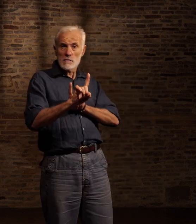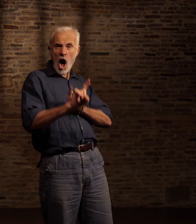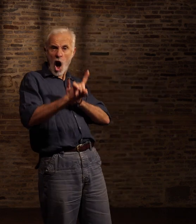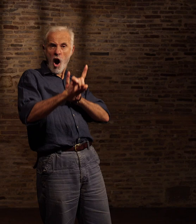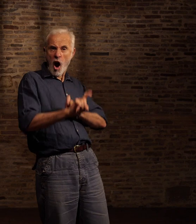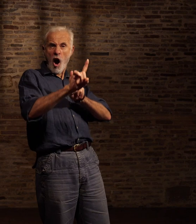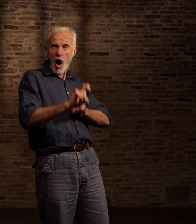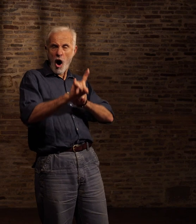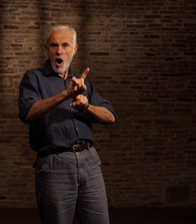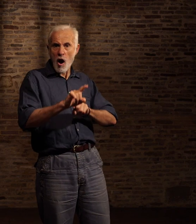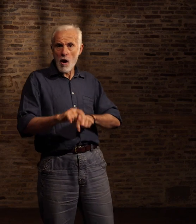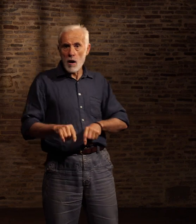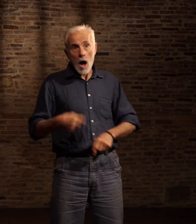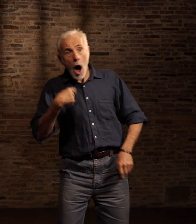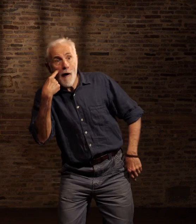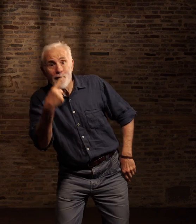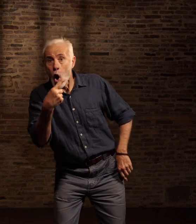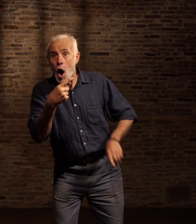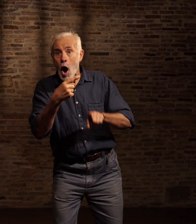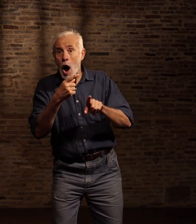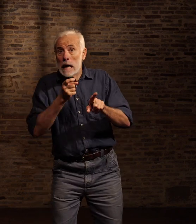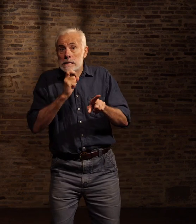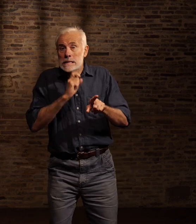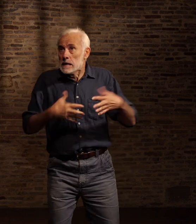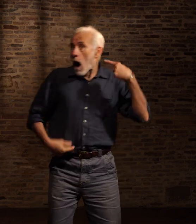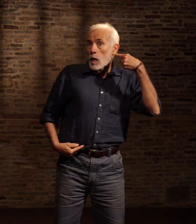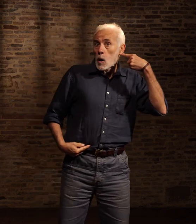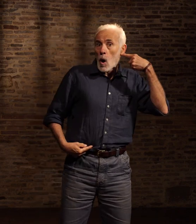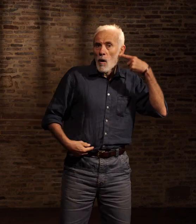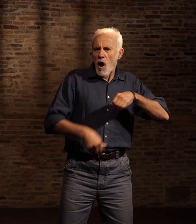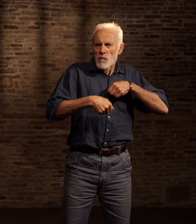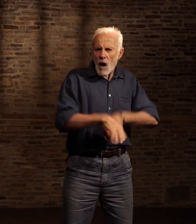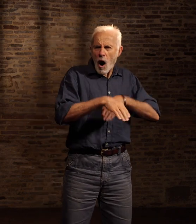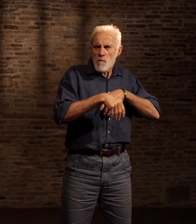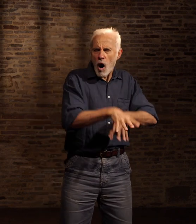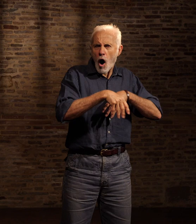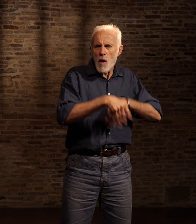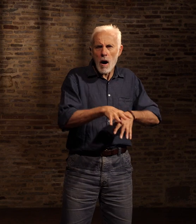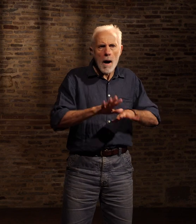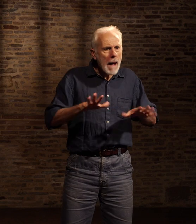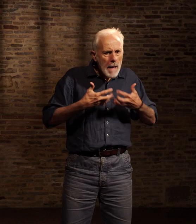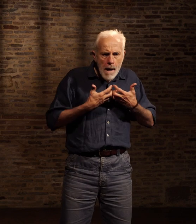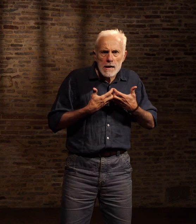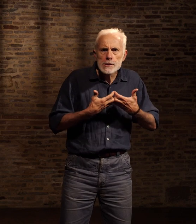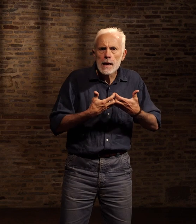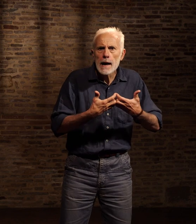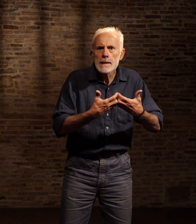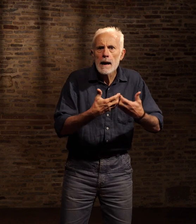Je les ai entendus bien avant qu'ils soient en vue La cadence marquée de leur part Ils en est fortement Comme une machine bien huilée